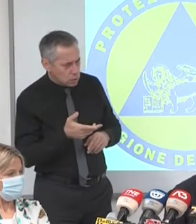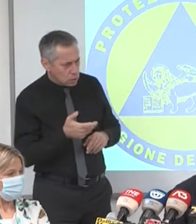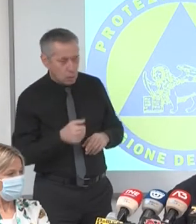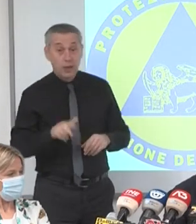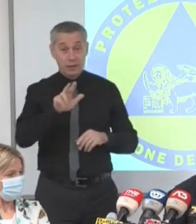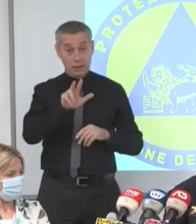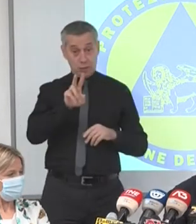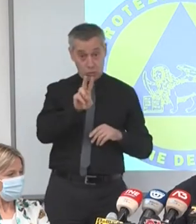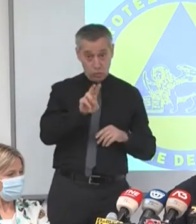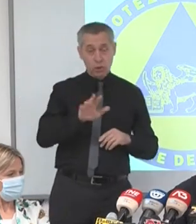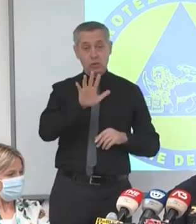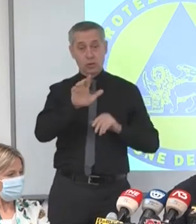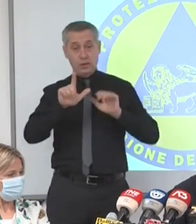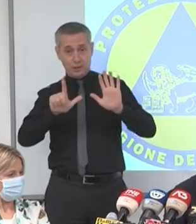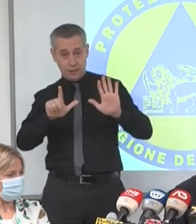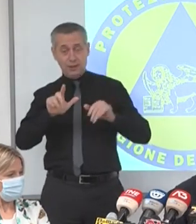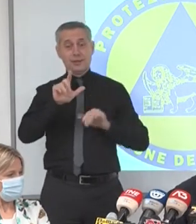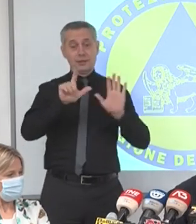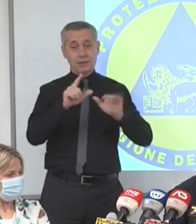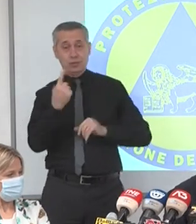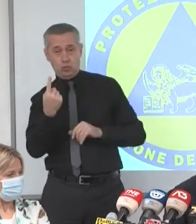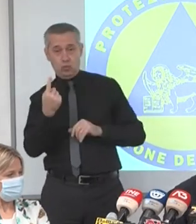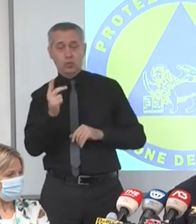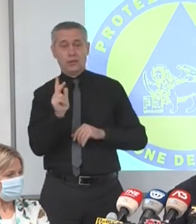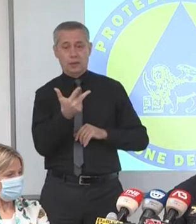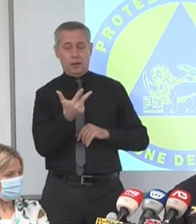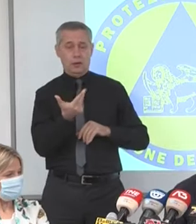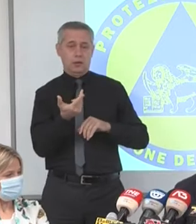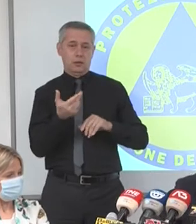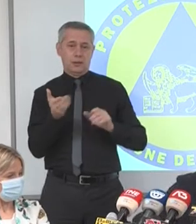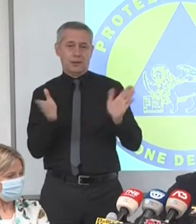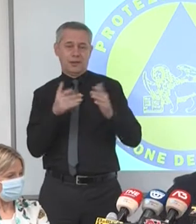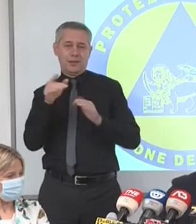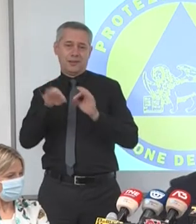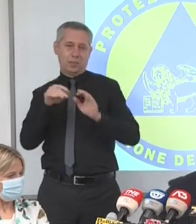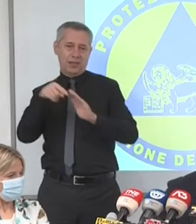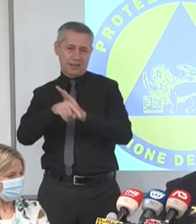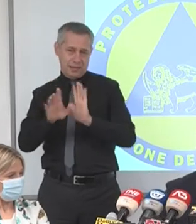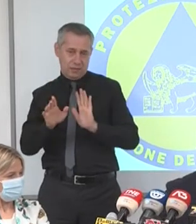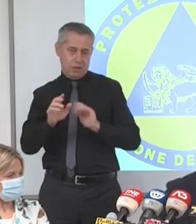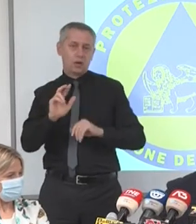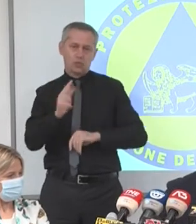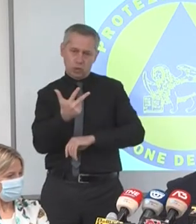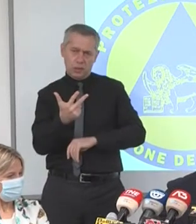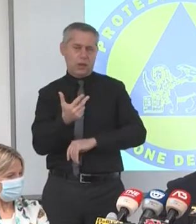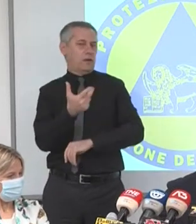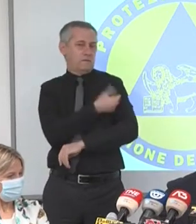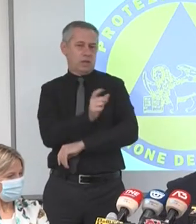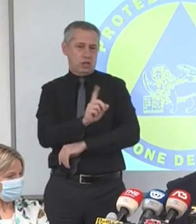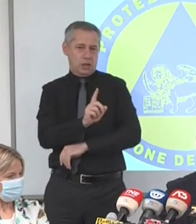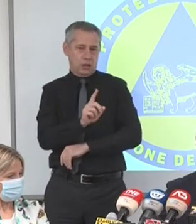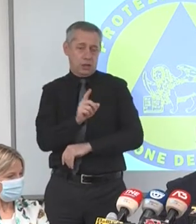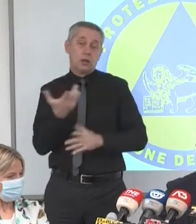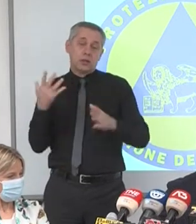32, 57 e 71, tutti e tre non vaccinati in terapia intensiva. E stanotte ha perso la vita purtroppo un signore di